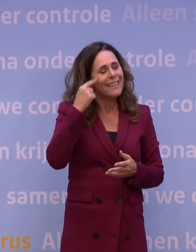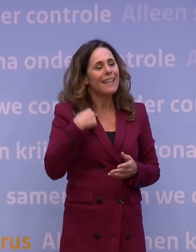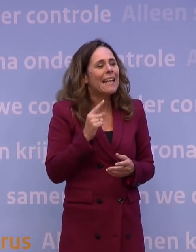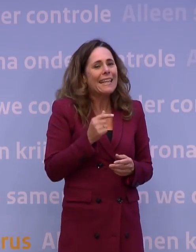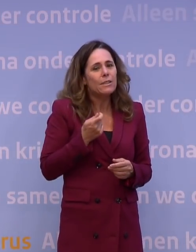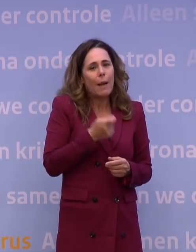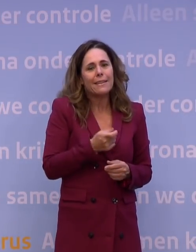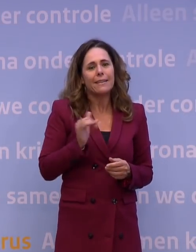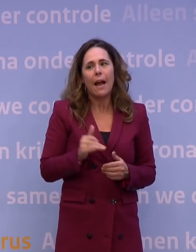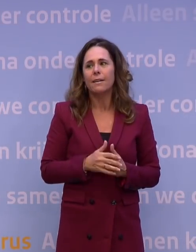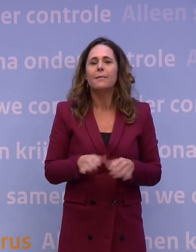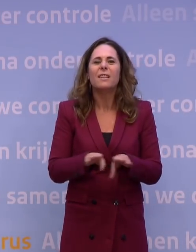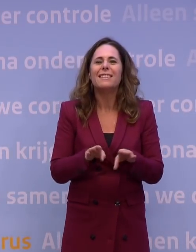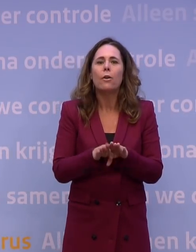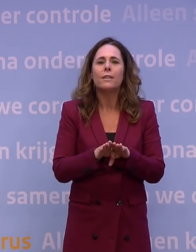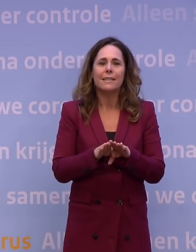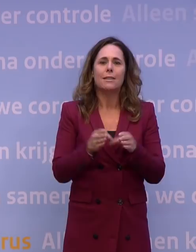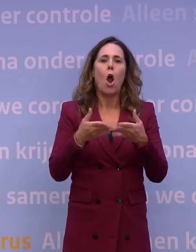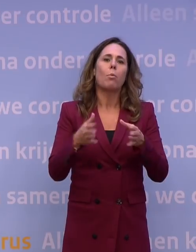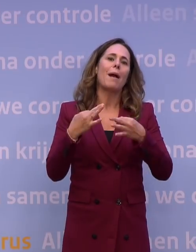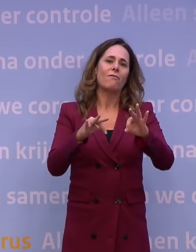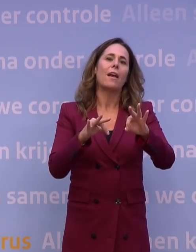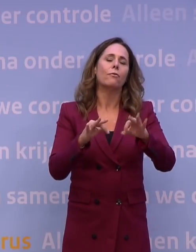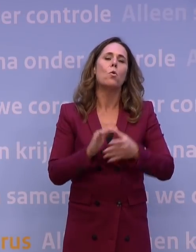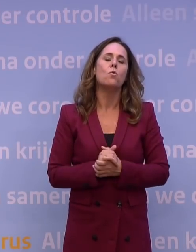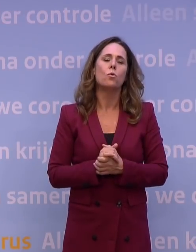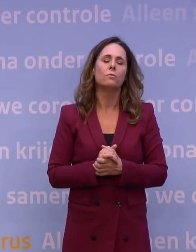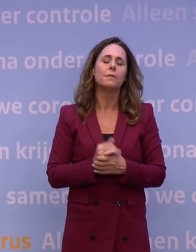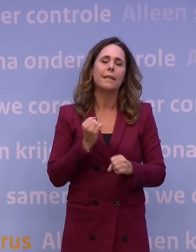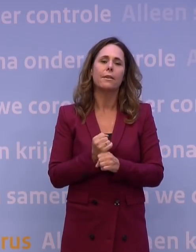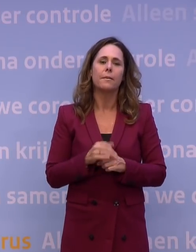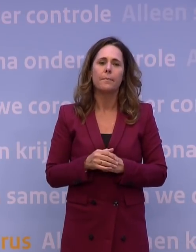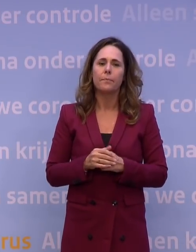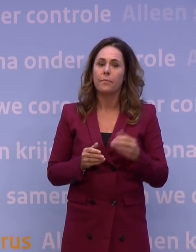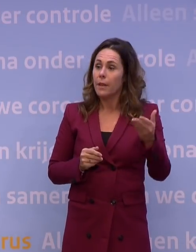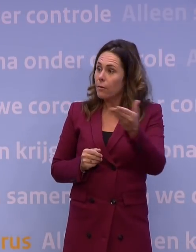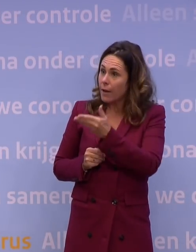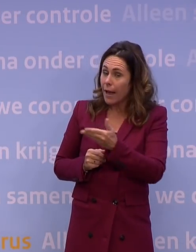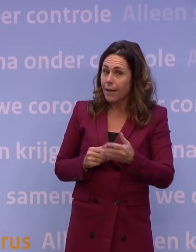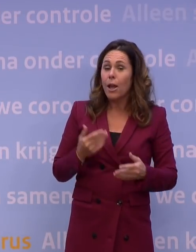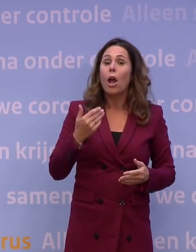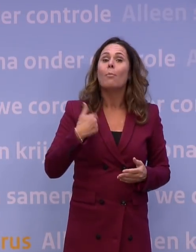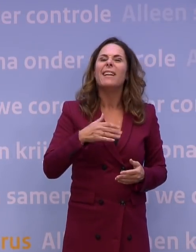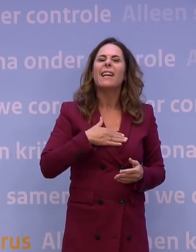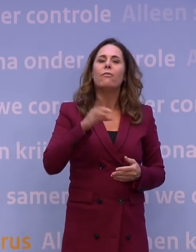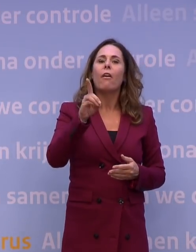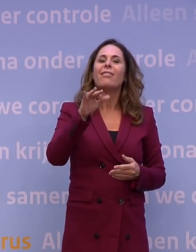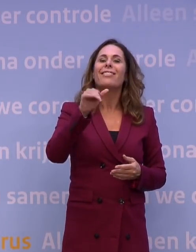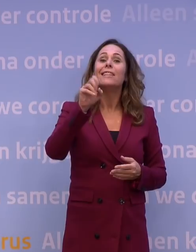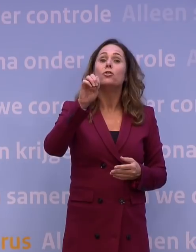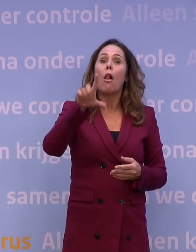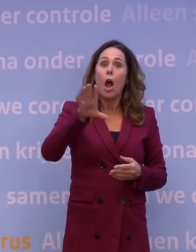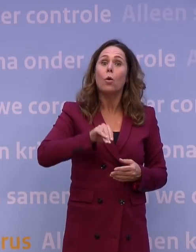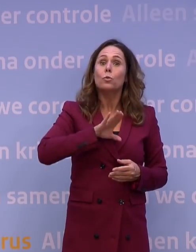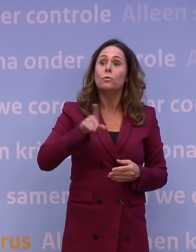ja. Ik denk dat het iets bijdraagt. Net zoals het in het openbaar vervoer wel degelijk effect heeft. Vindt meneer Van Dissel dat inmiddels ook? Nou, meneer Van Dissel